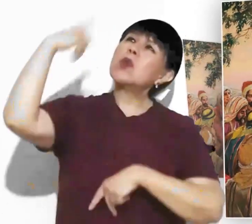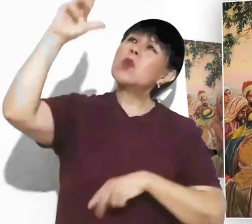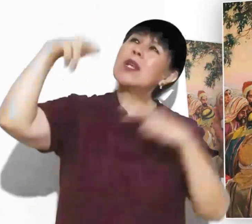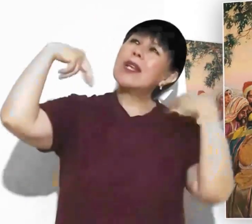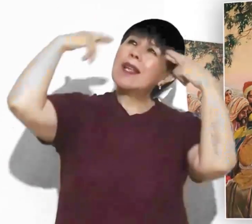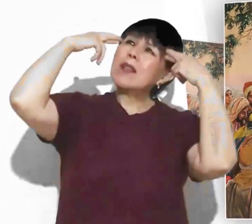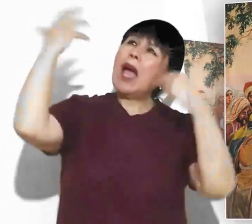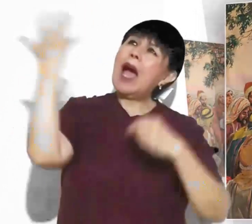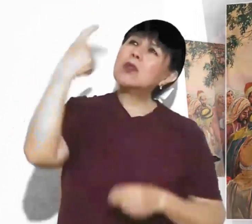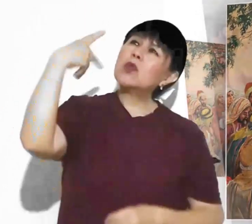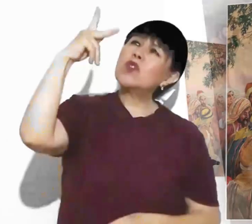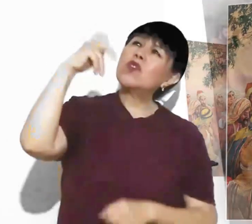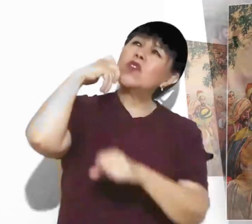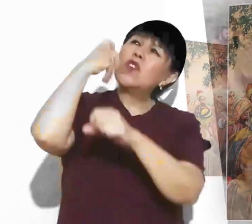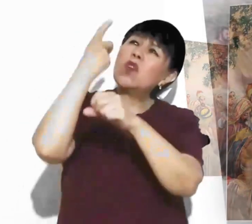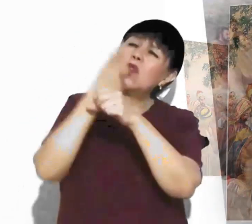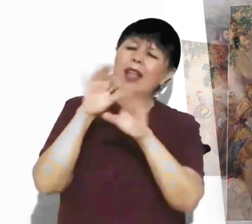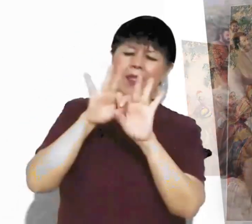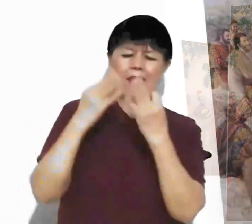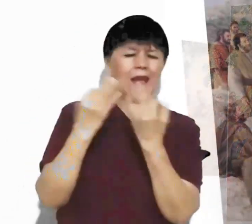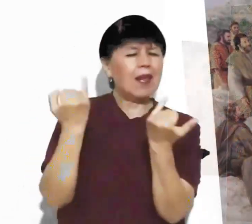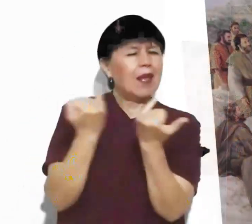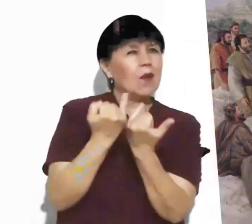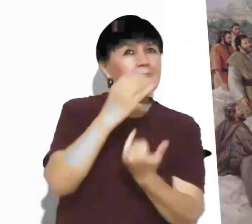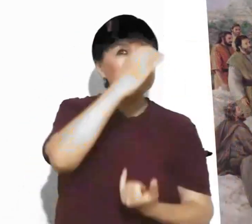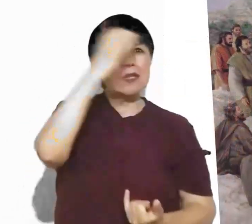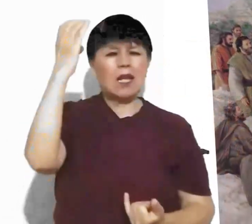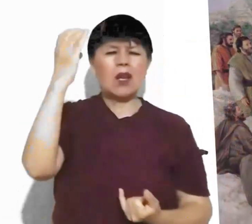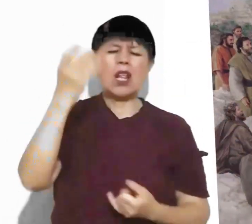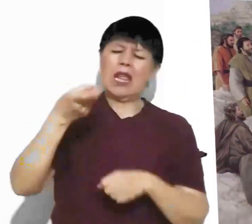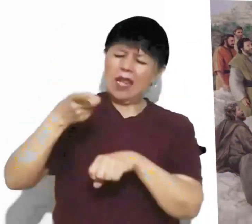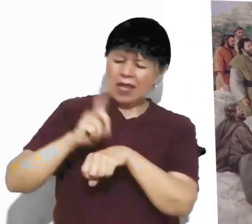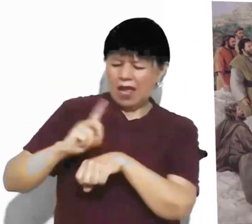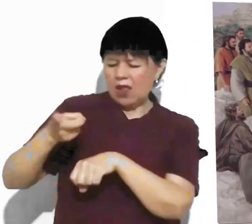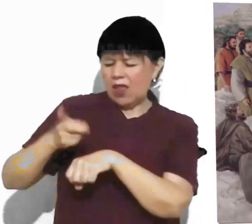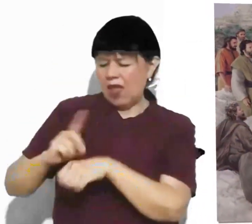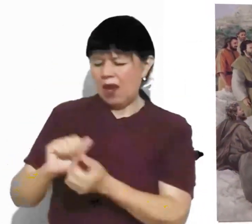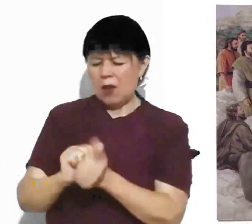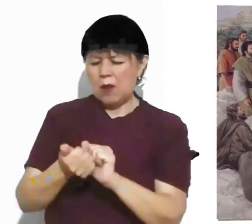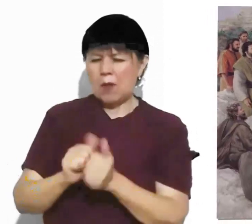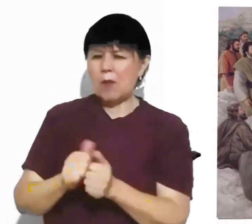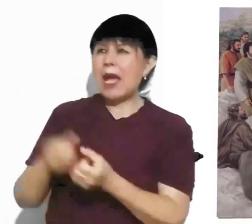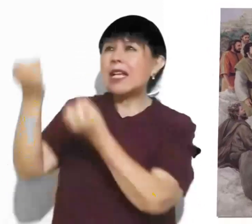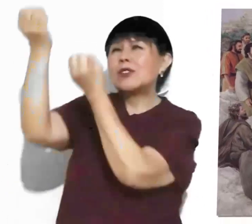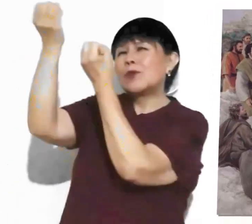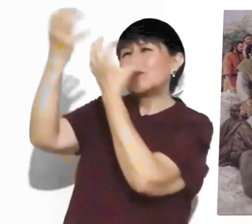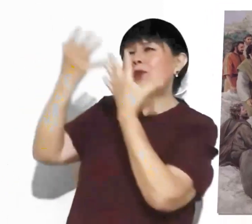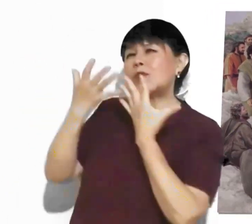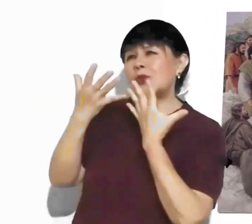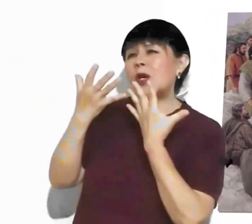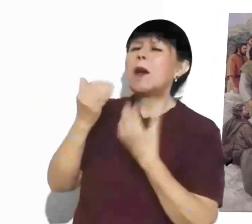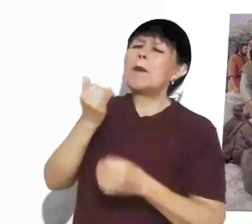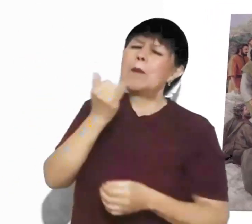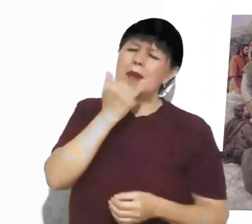Venga tu reino. Hágase tu voluntad en la tierra como en el cielo. Danos hoy nuestro pan de cada día.